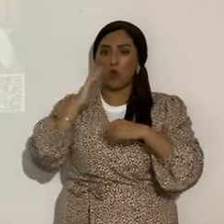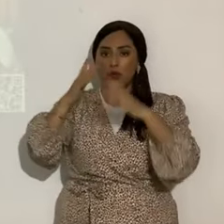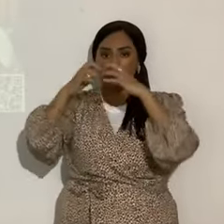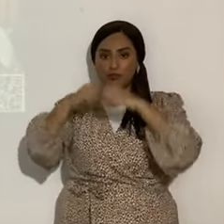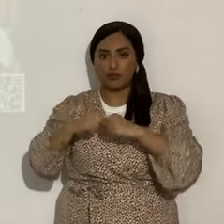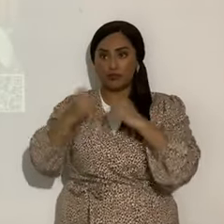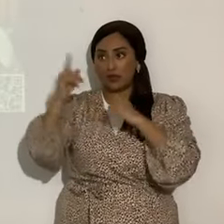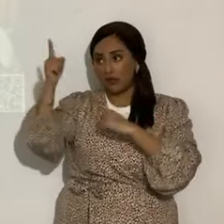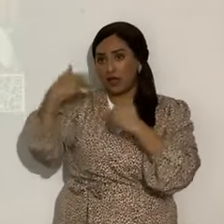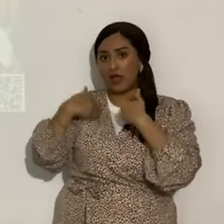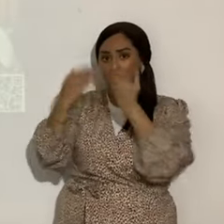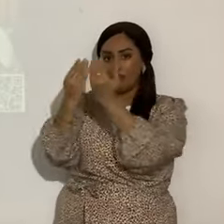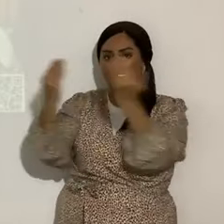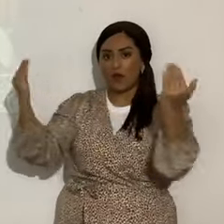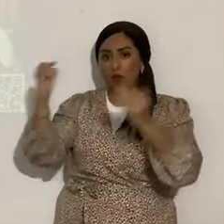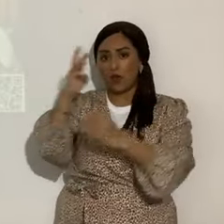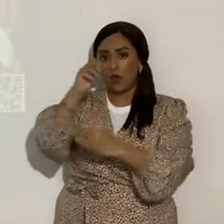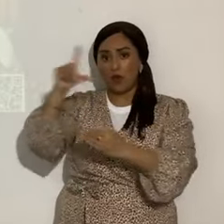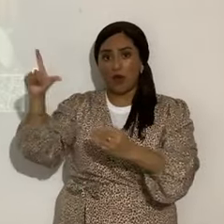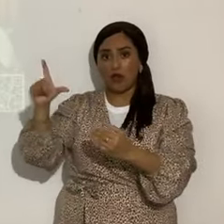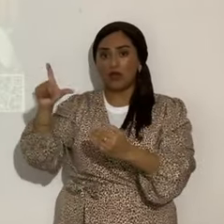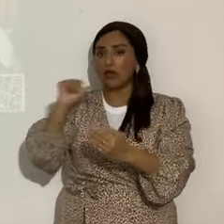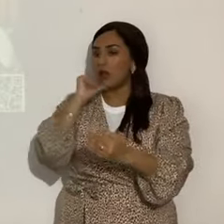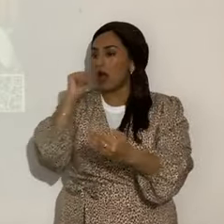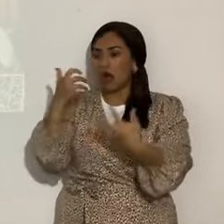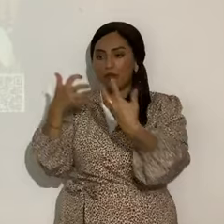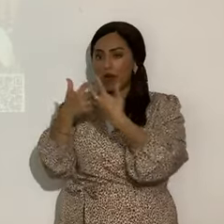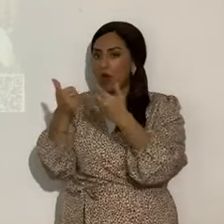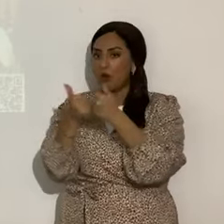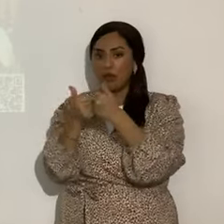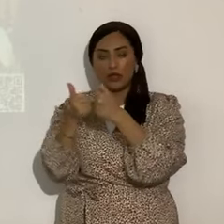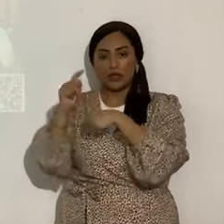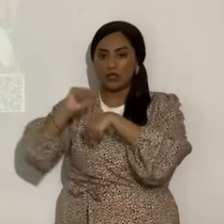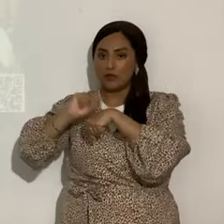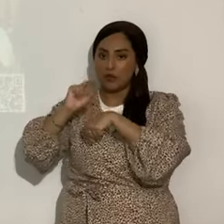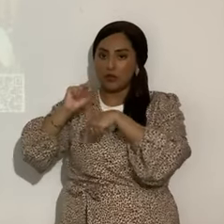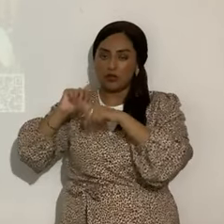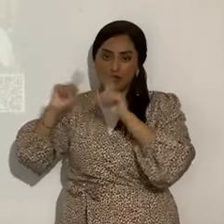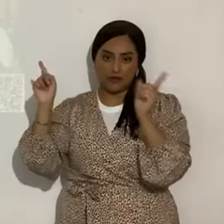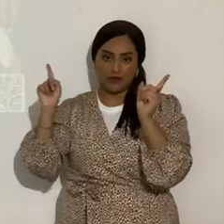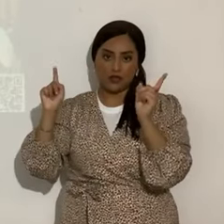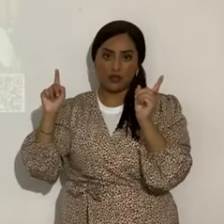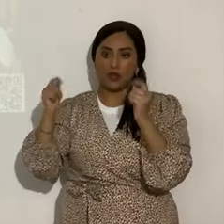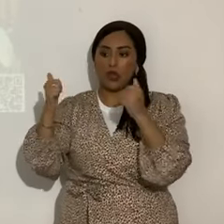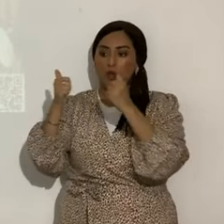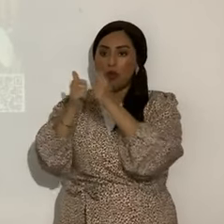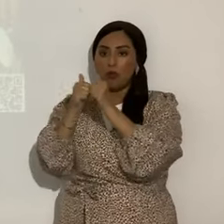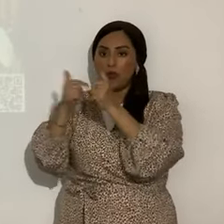que está allá en el cótel, ya lo administrado, no es parte del templo. Es parte de la fortaleza Antonia.